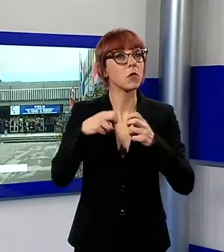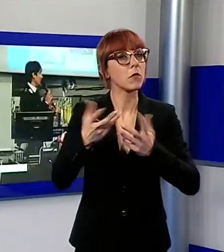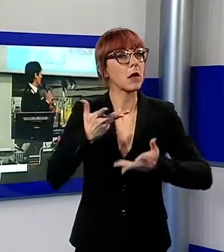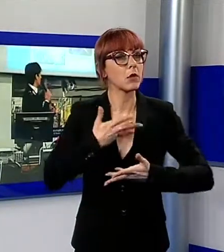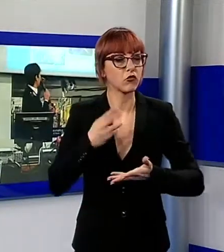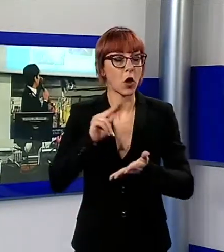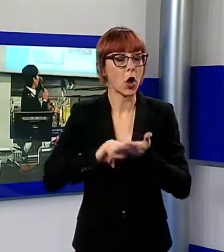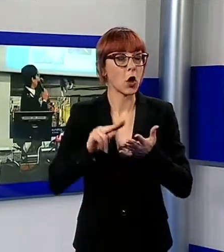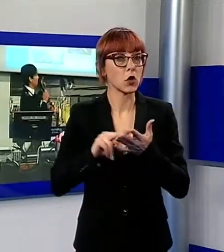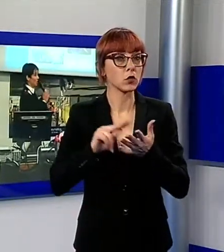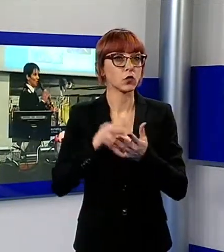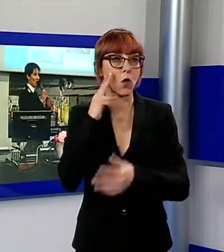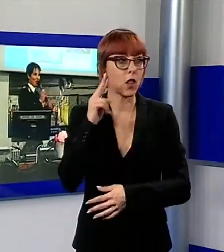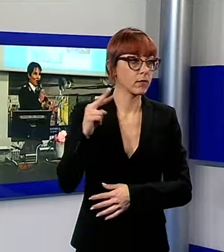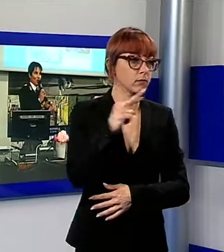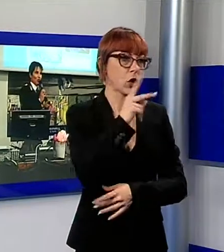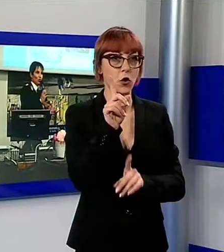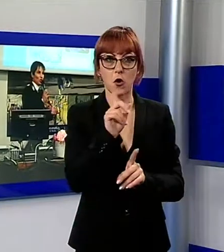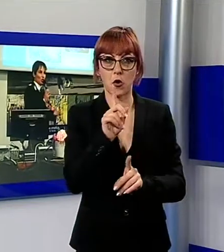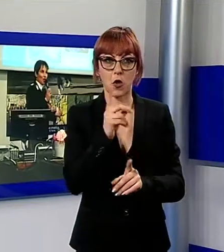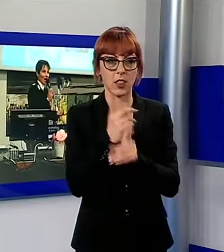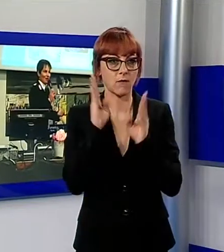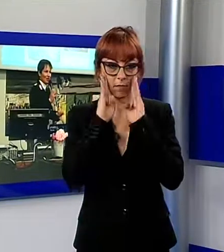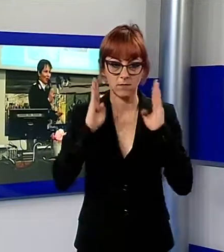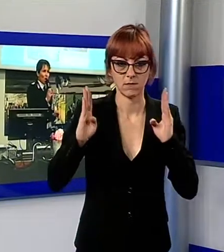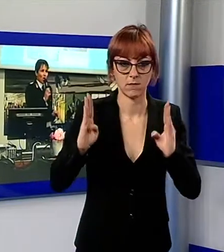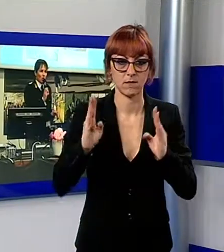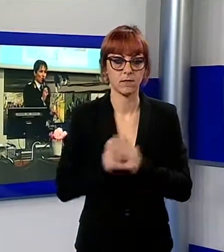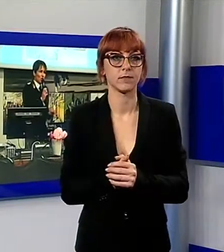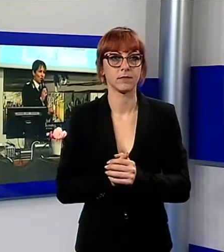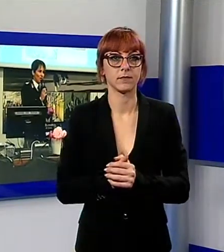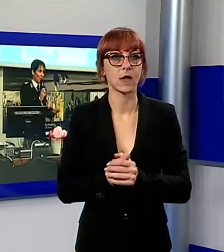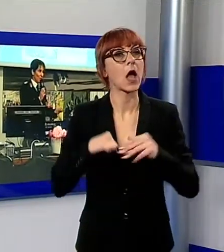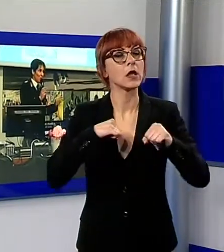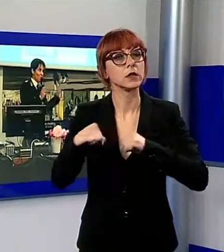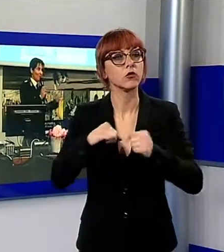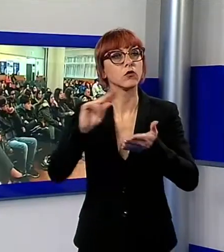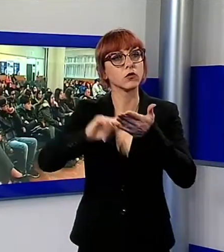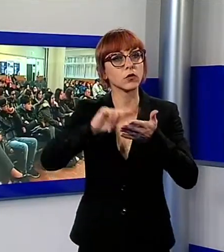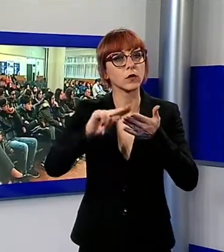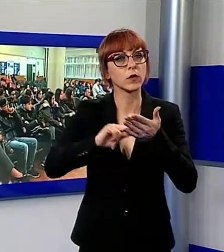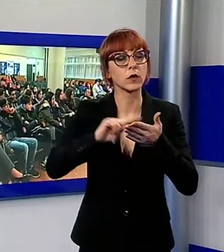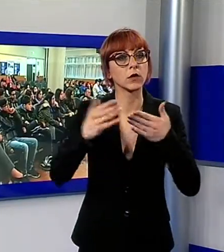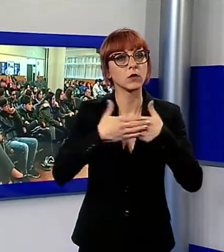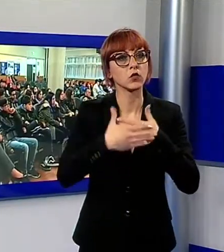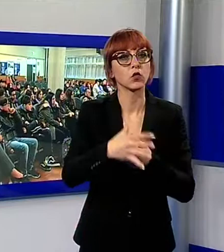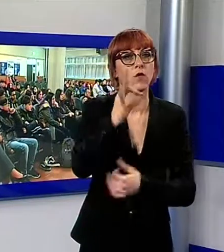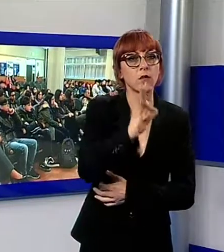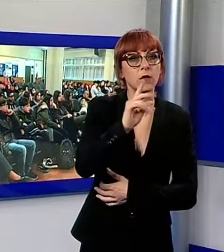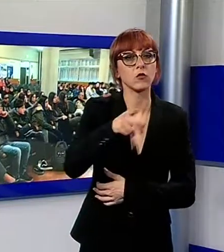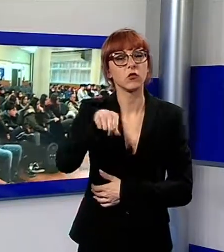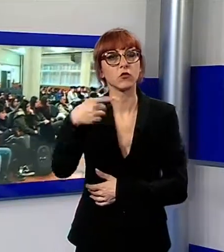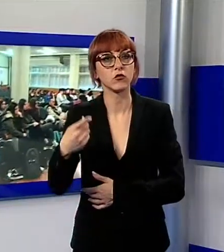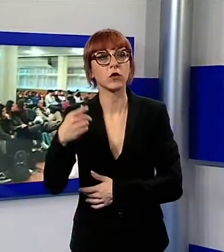di niente. Con questo spirito la dirigenza scolastica dell'istituto Fermi Giorgi e del Civitali hanno invitato il personale della